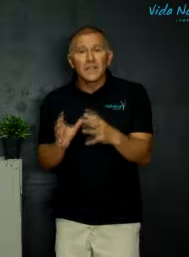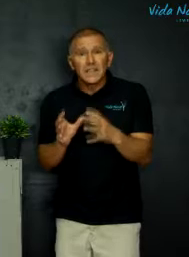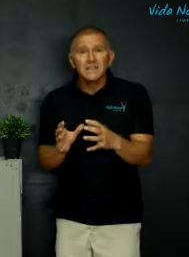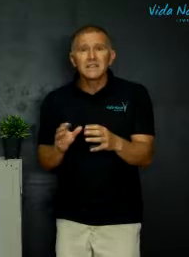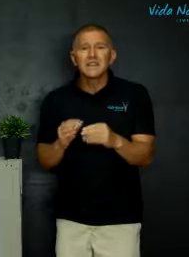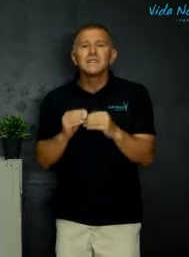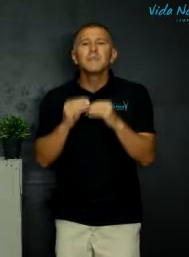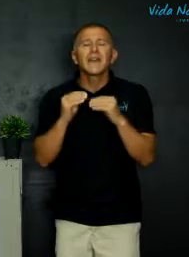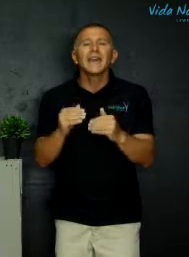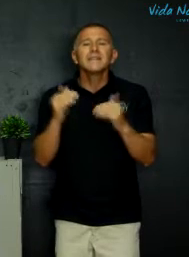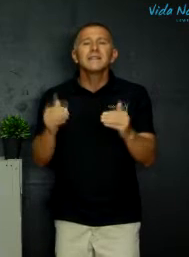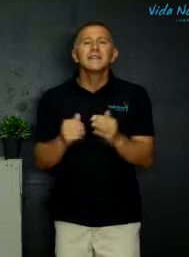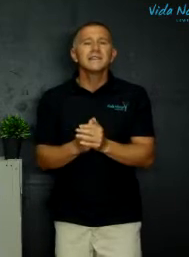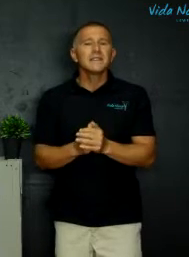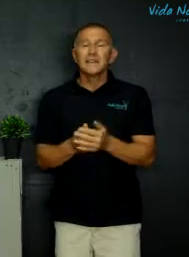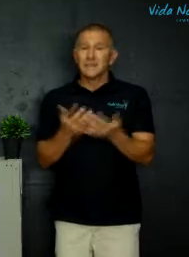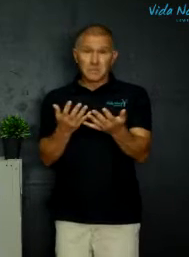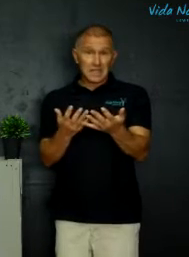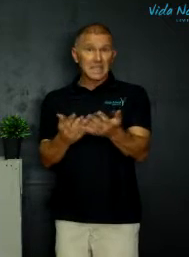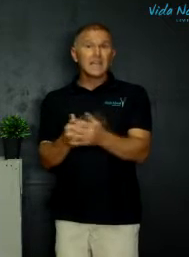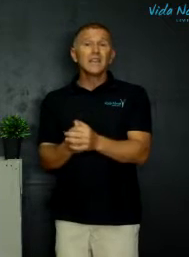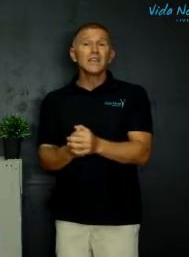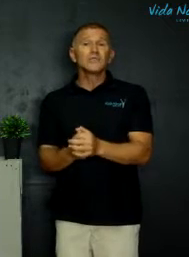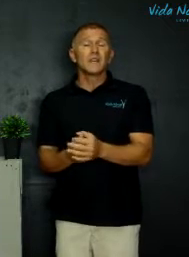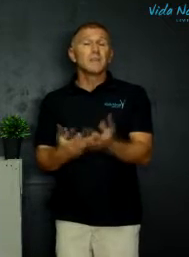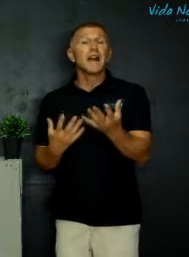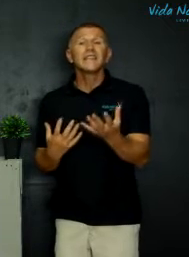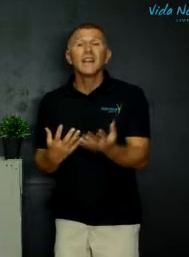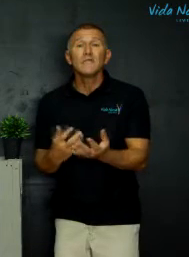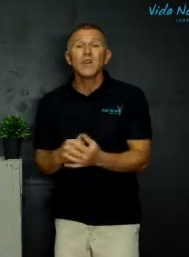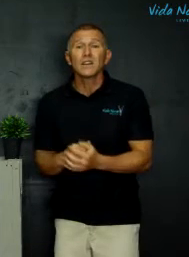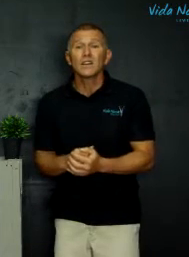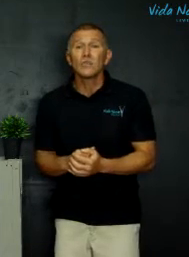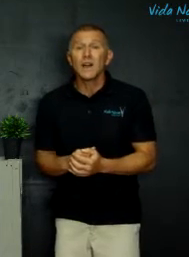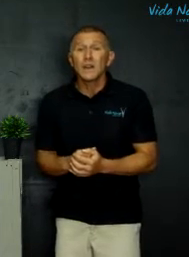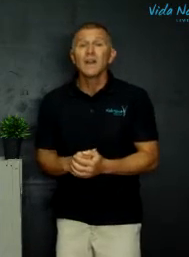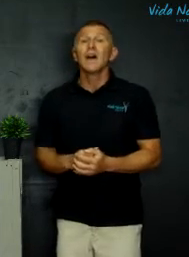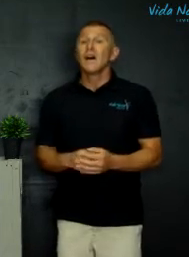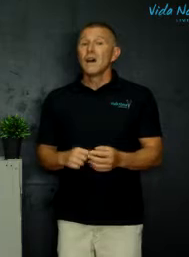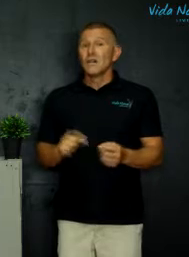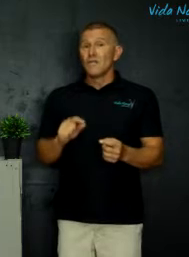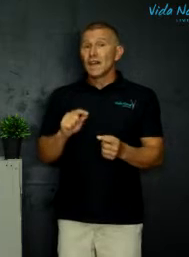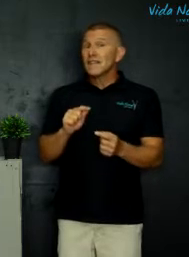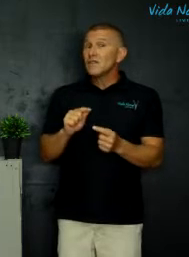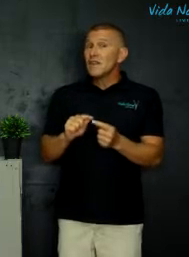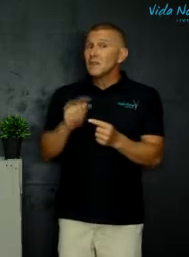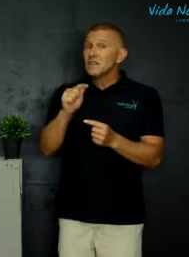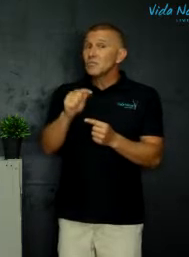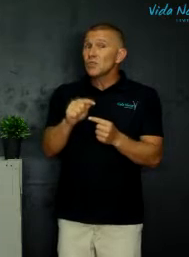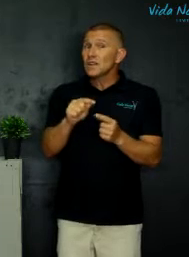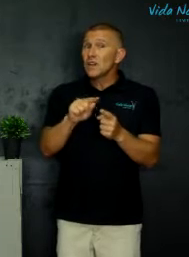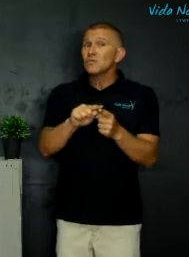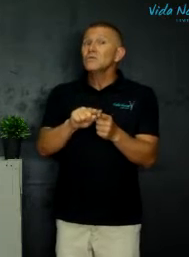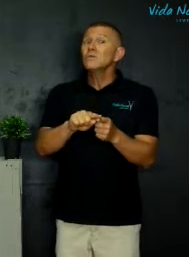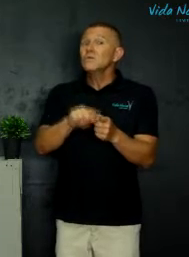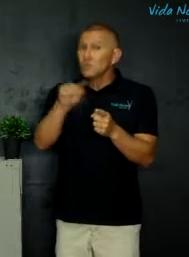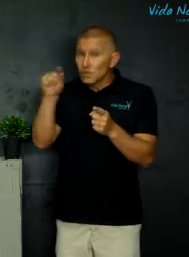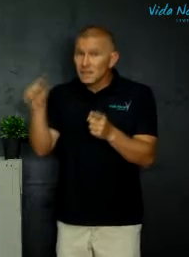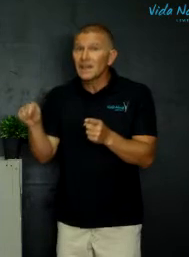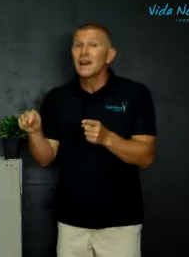van Jesus is die bekendste in die geskiedenis. Misschien dink jy nie so nie maar het jy al die woorde gehoor wat jy wil he mense moet aan jou doen doen doen dit aan